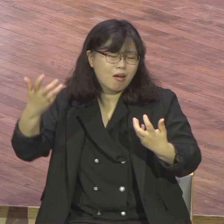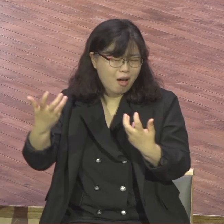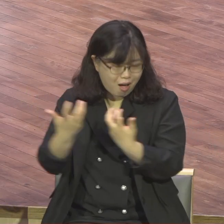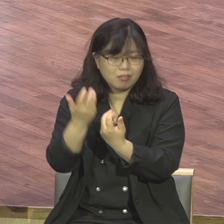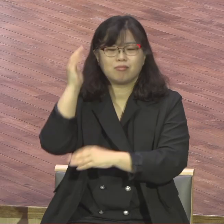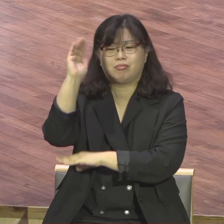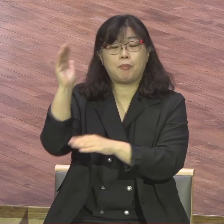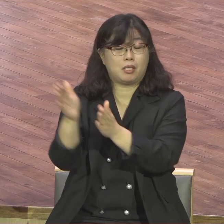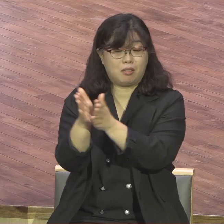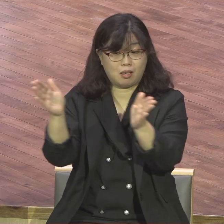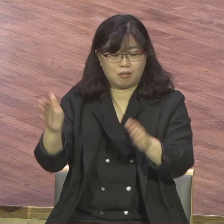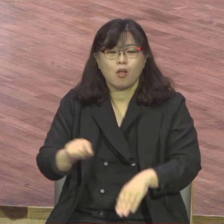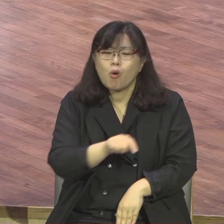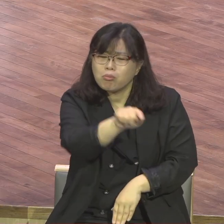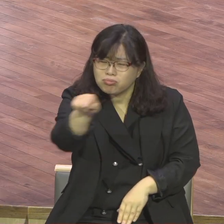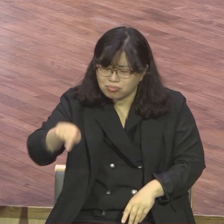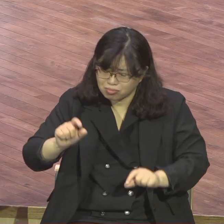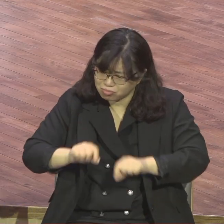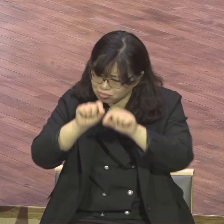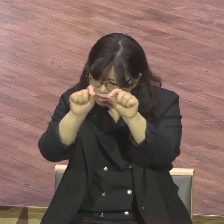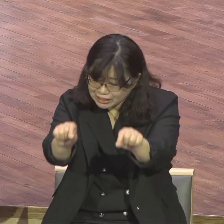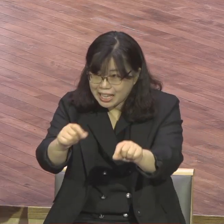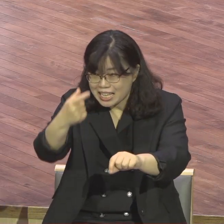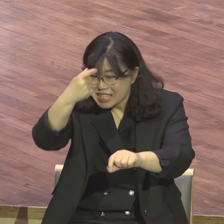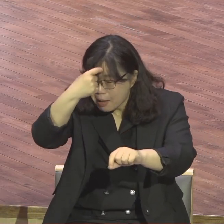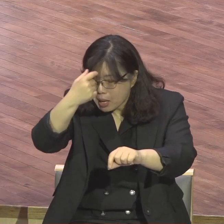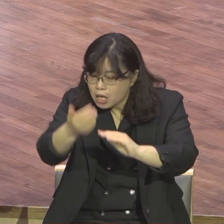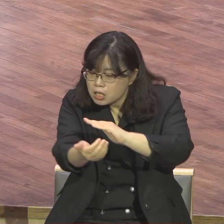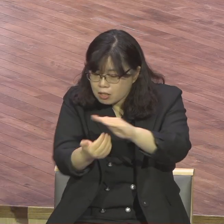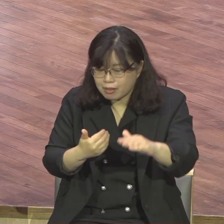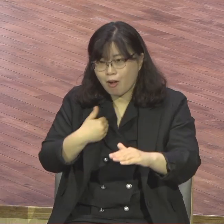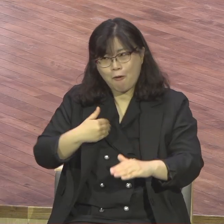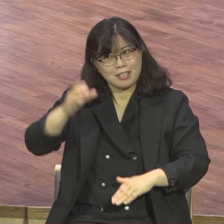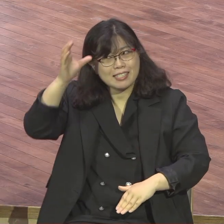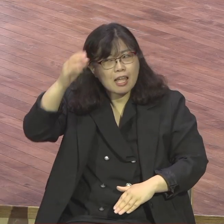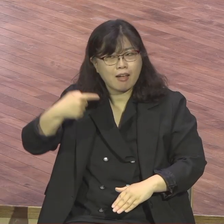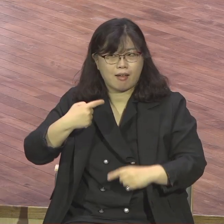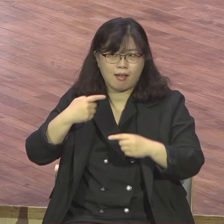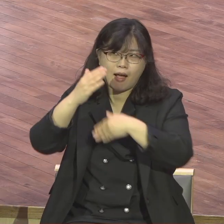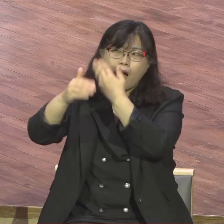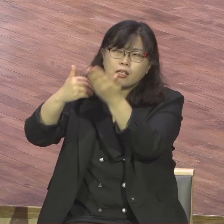아닙니까 모든 예배 순서 순서 감동과 감격이 있어야 돼요